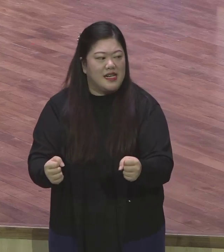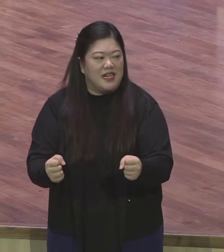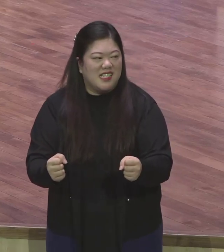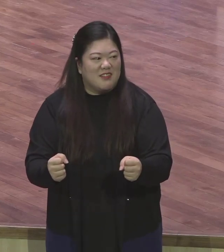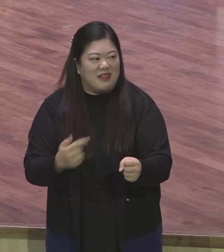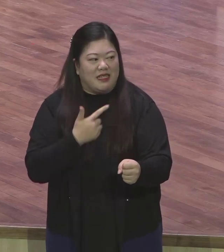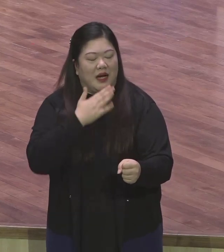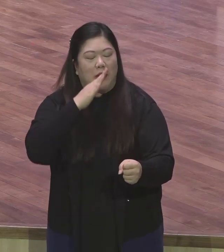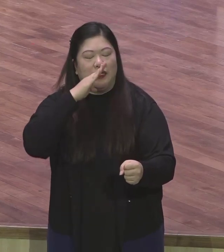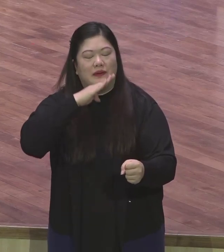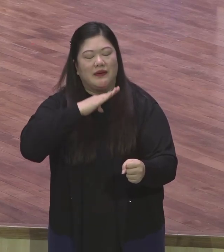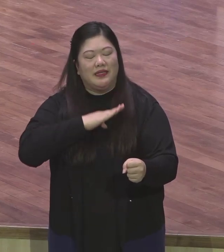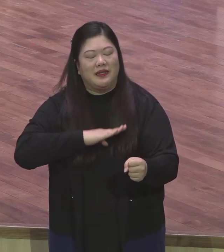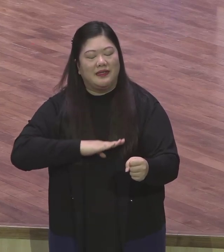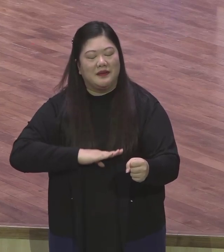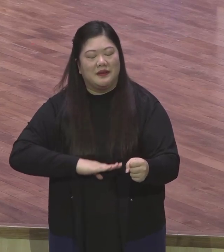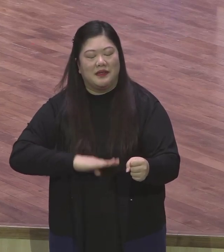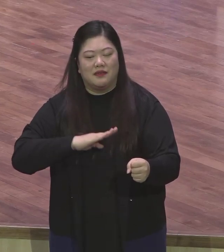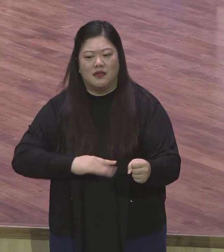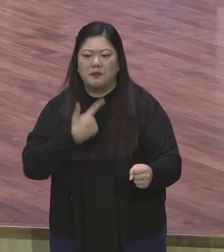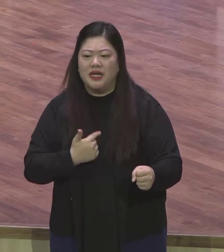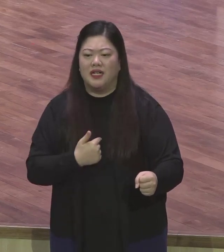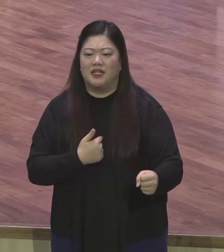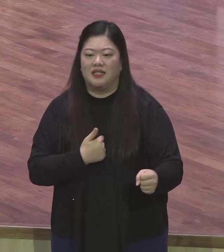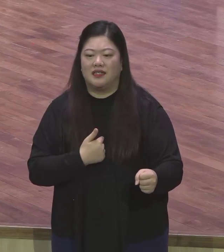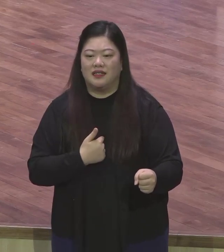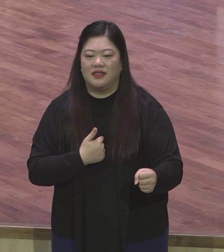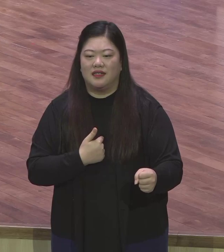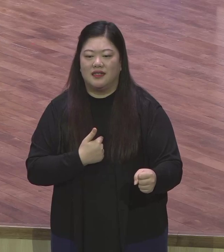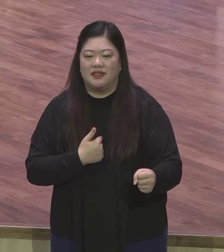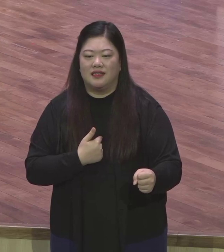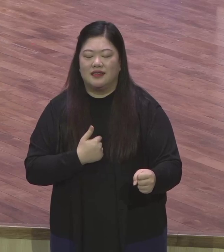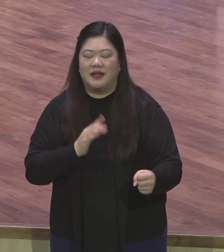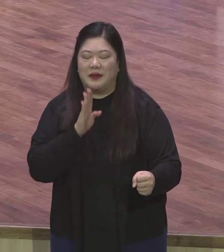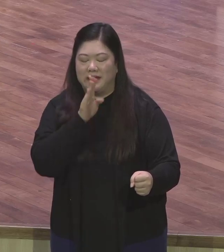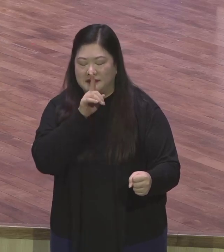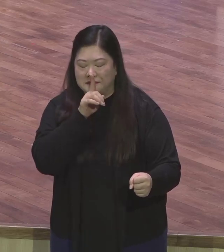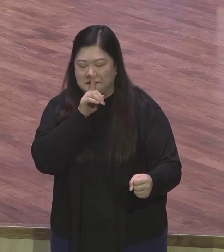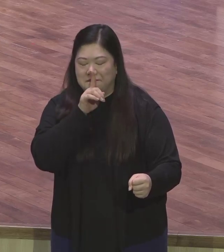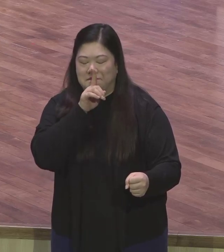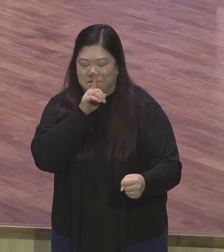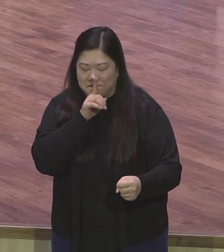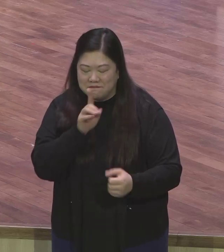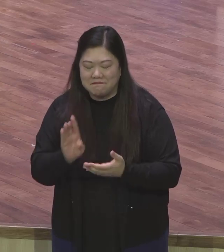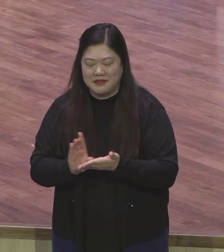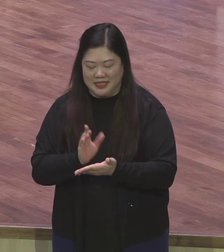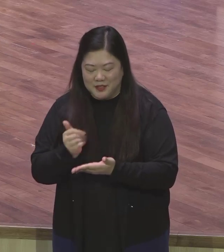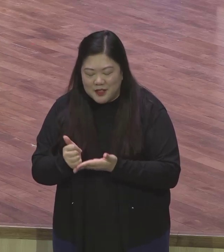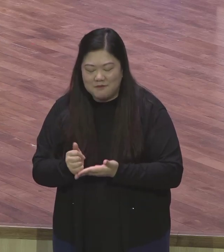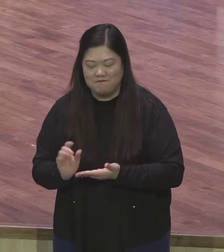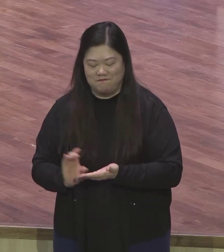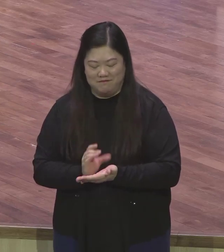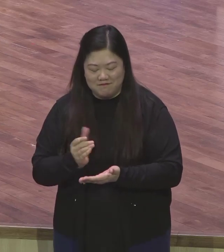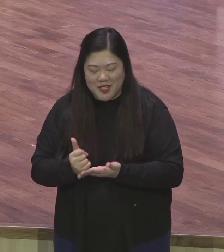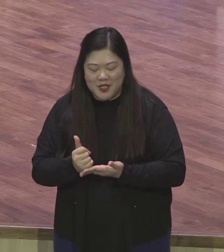예수의 마음을 주시옵사사 바울은요 우리에게 그리스도 예수의 마음을 품으라고 어떻게 해요?